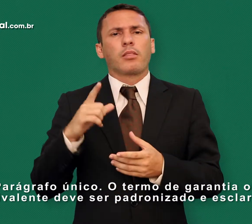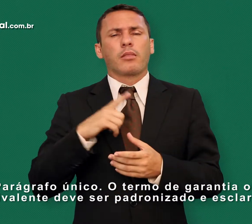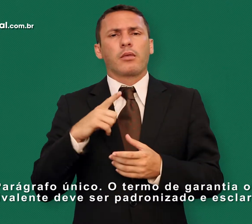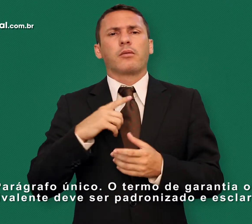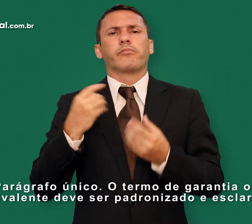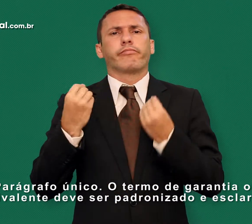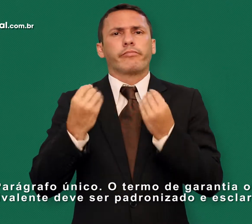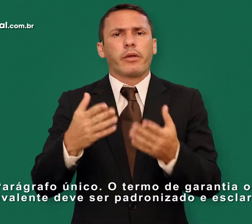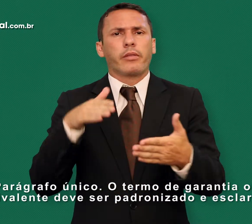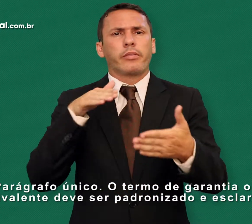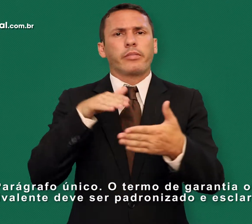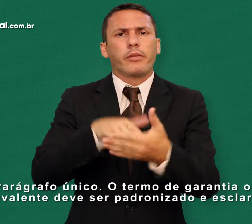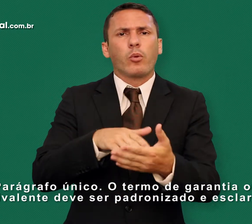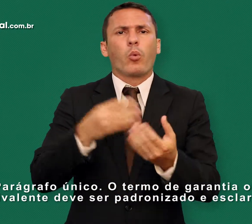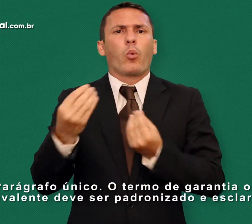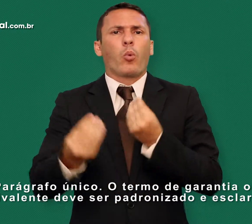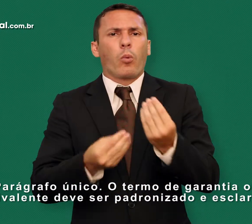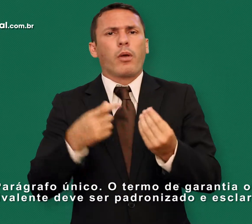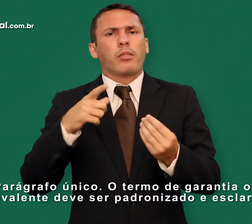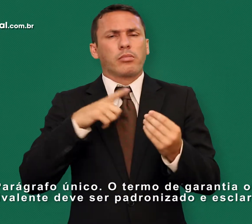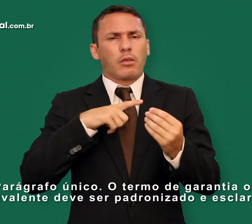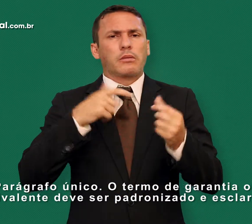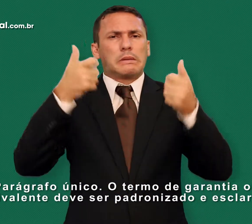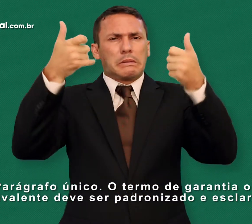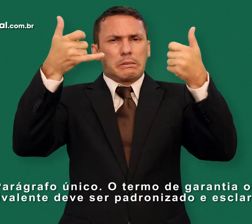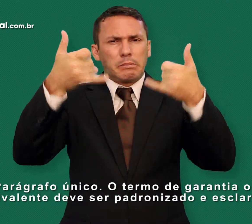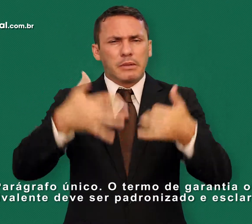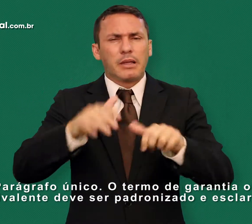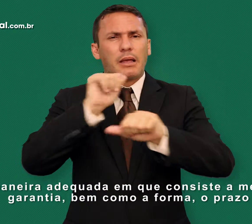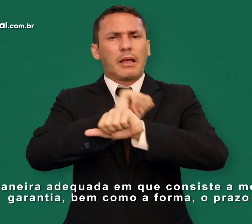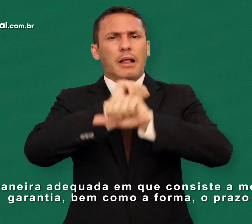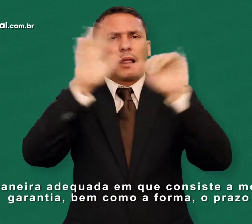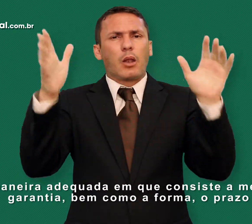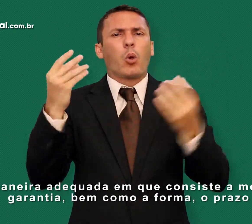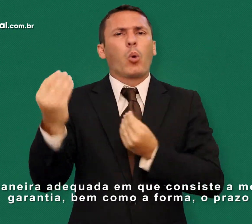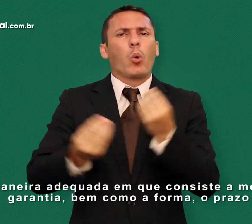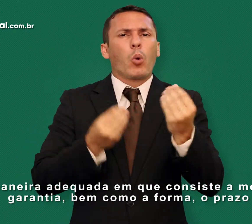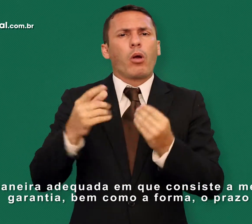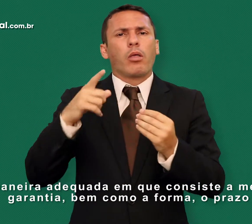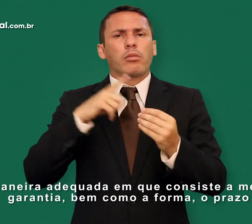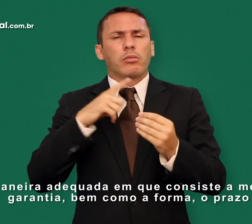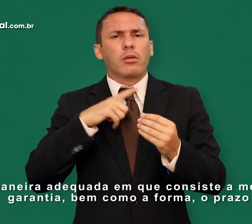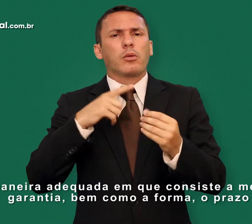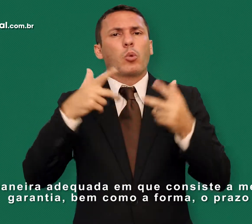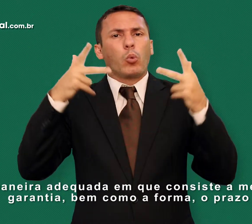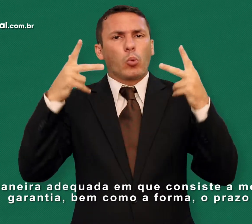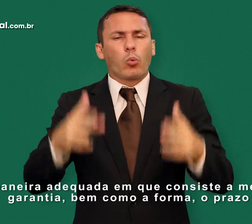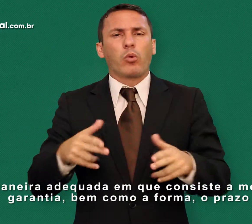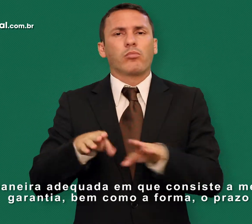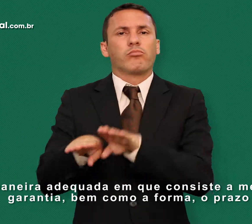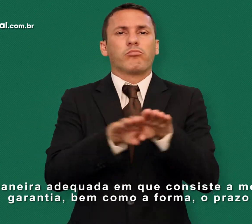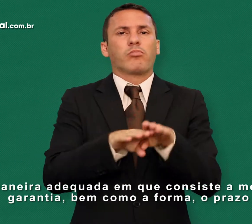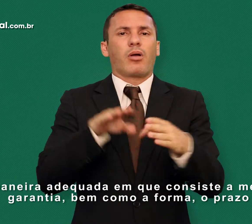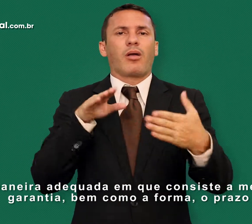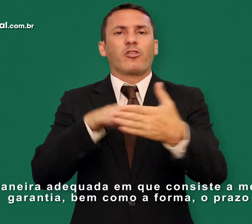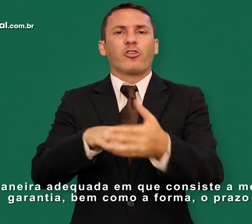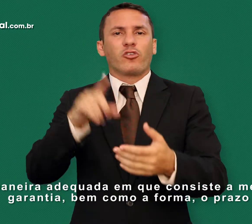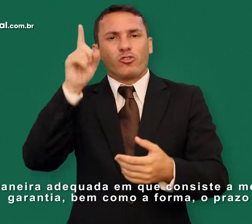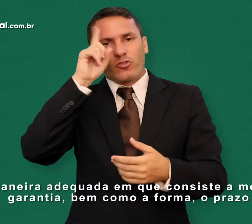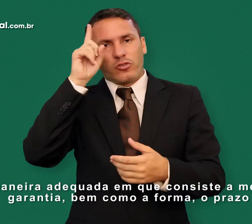garantia ou equivalente deve ser padronizado e esclarecer, de maneira adequada em que consiste a mesma garantia, bem como a forma,